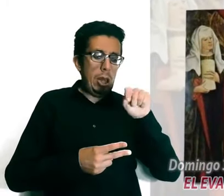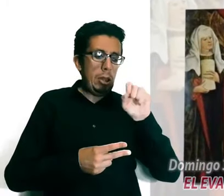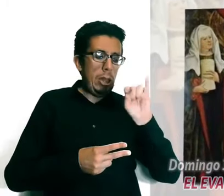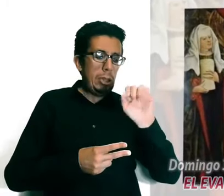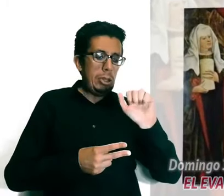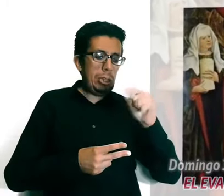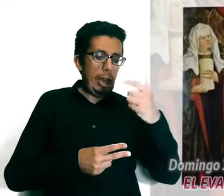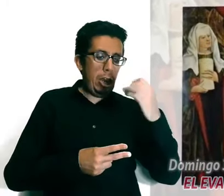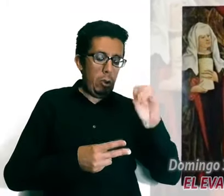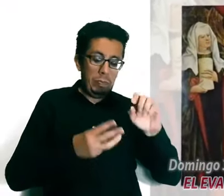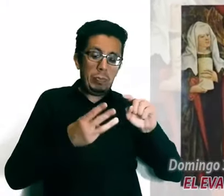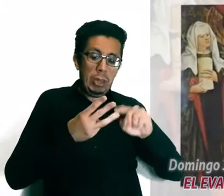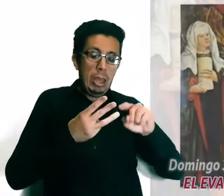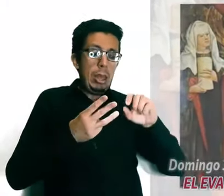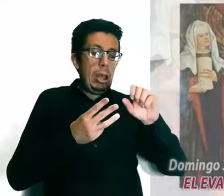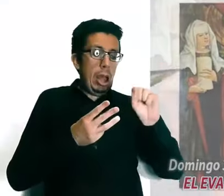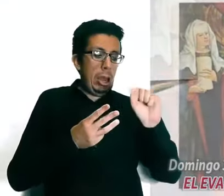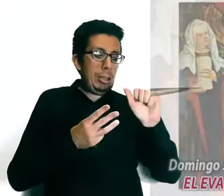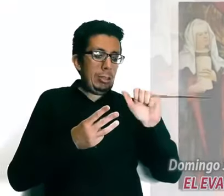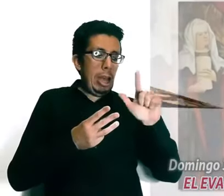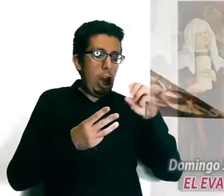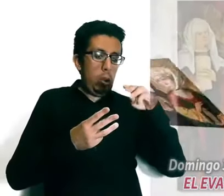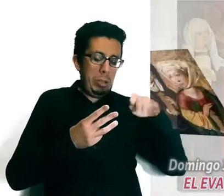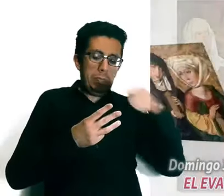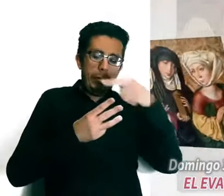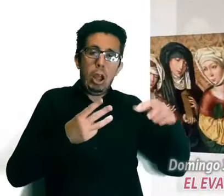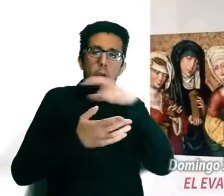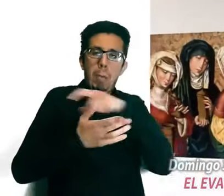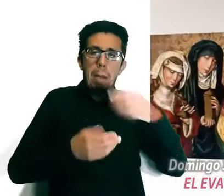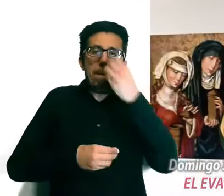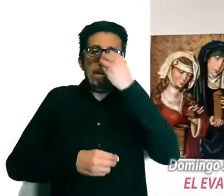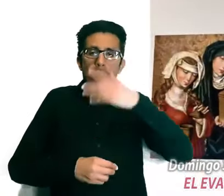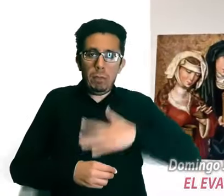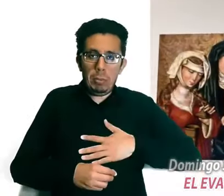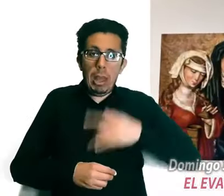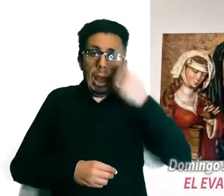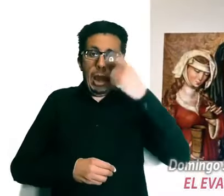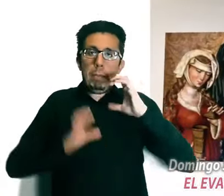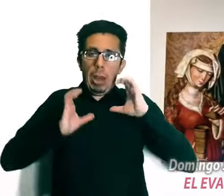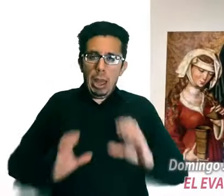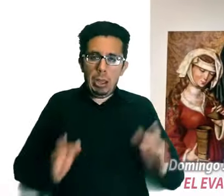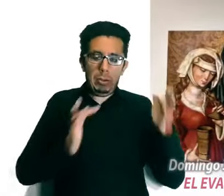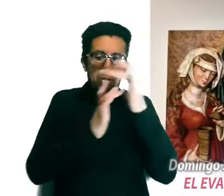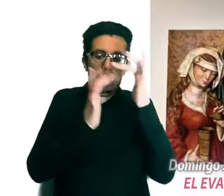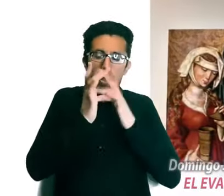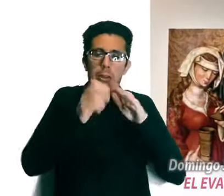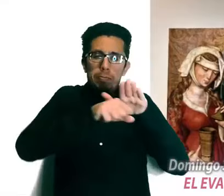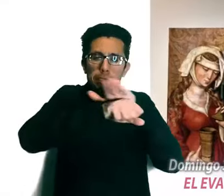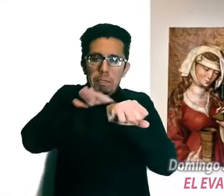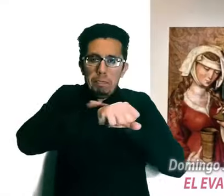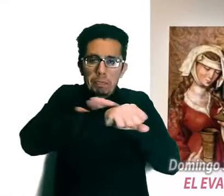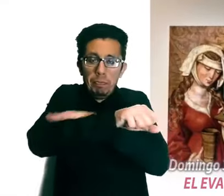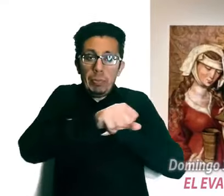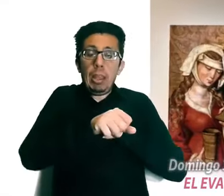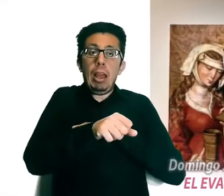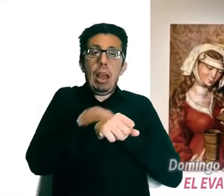Muy de madrugada, el primer día de la semana, a la salida del sol, se dirigieron al sepulcro. Por